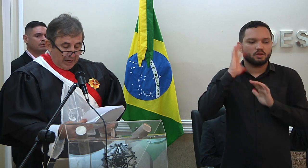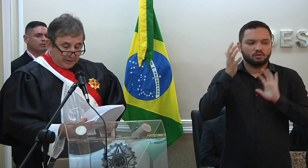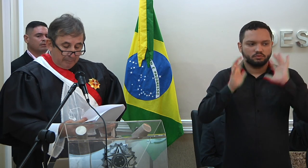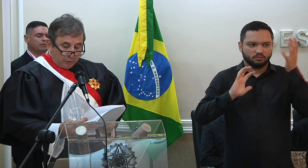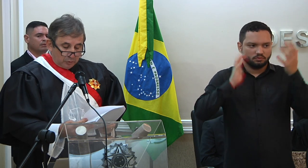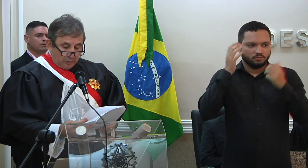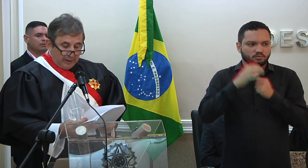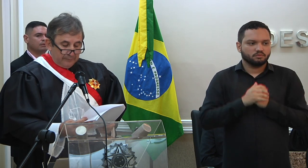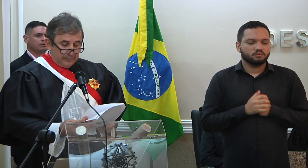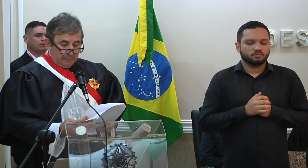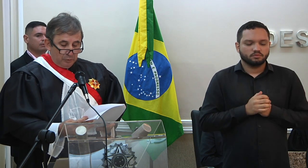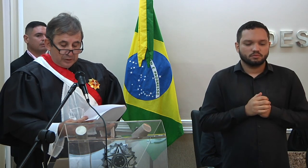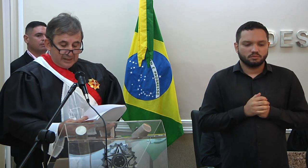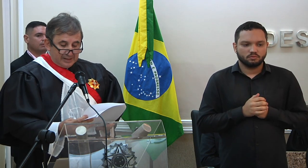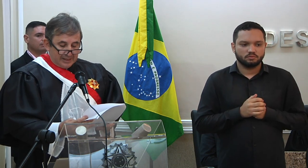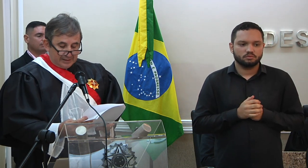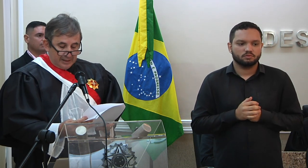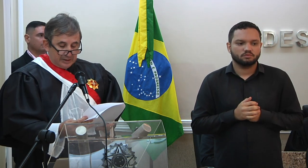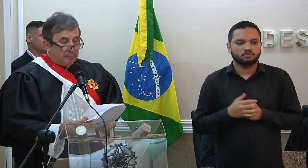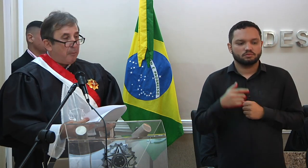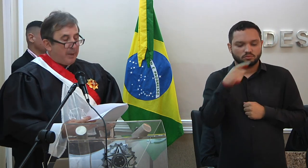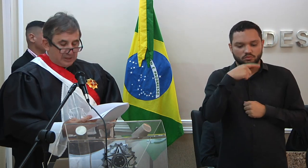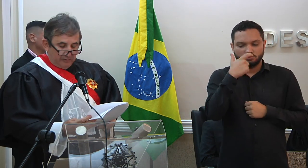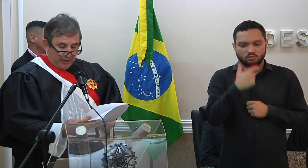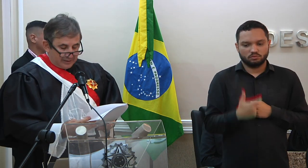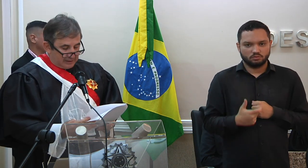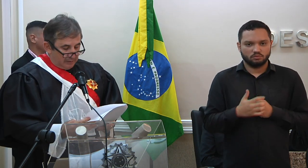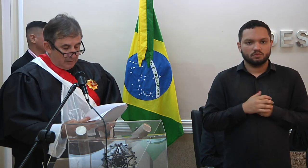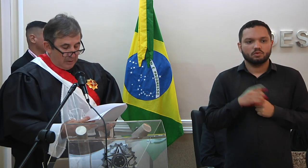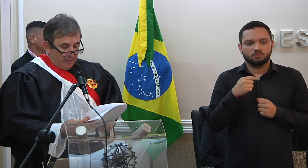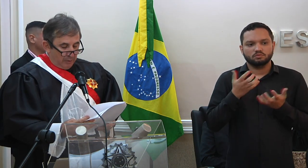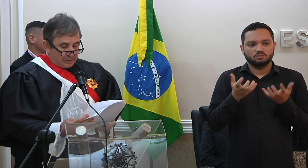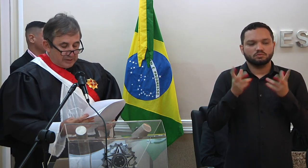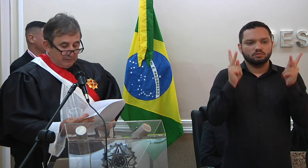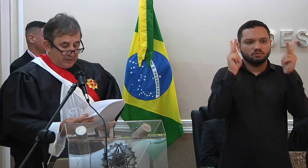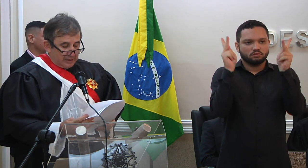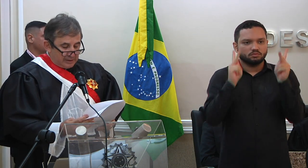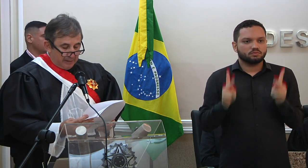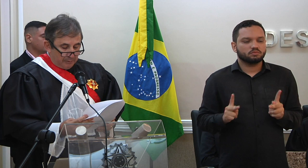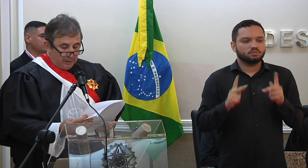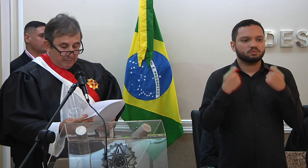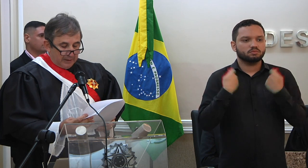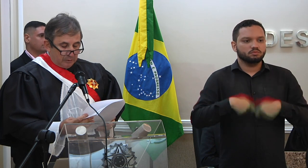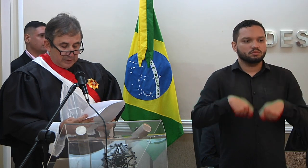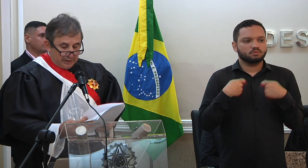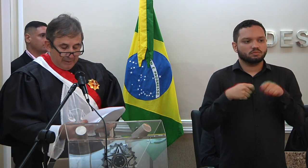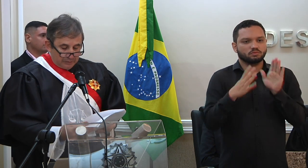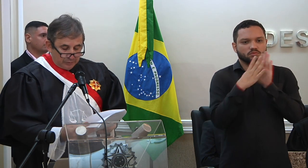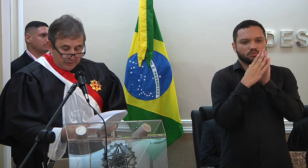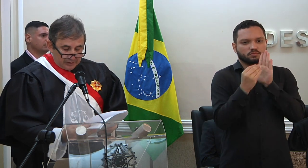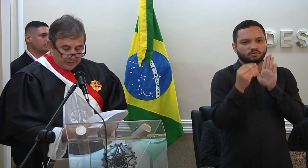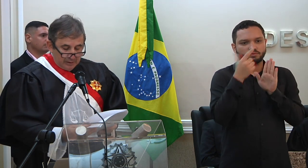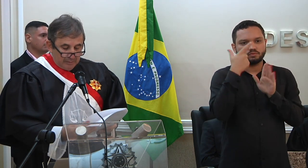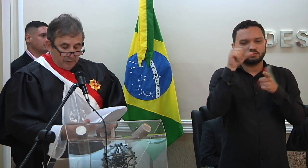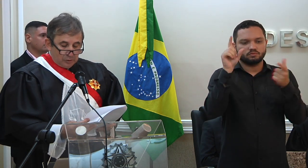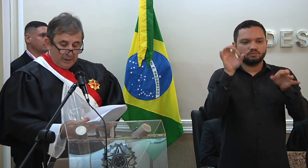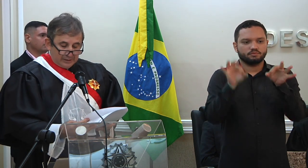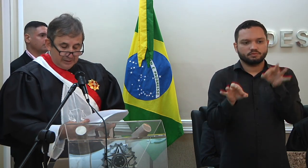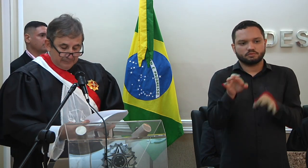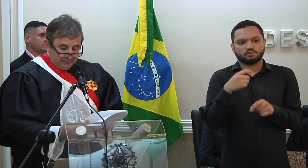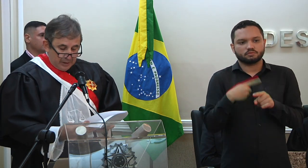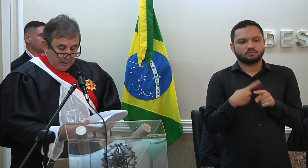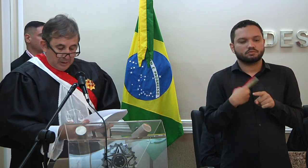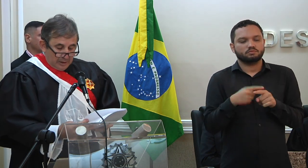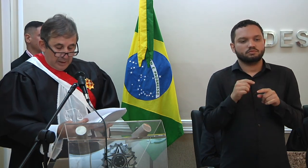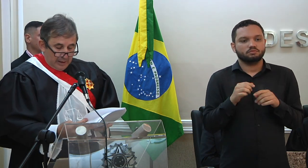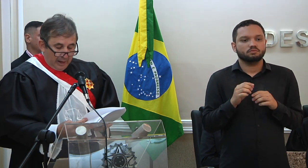Que esta postura de busca incessante por pacificação possa servir de exemplo para todas as demais justiças, pois